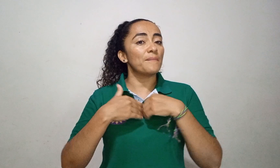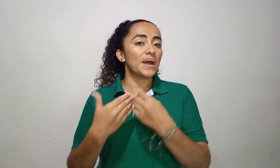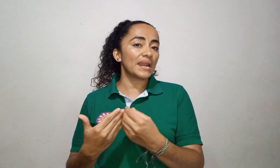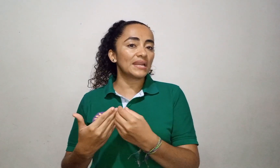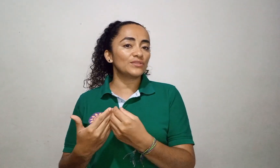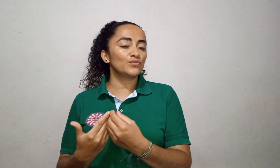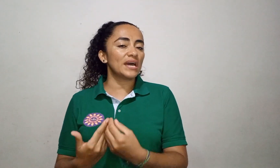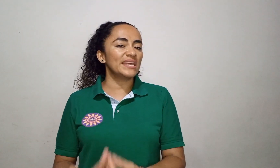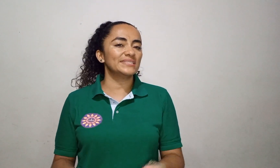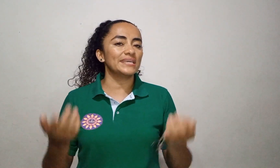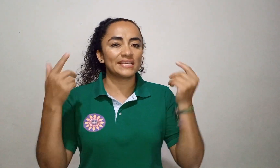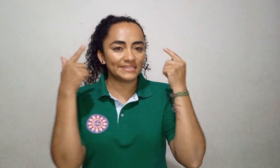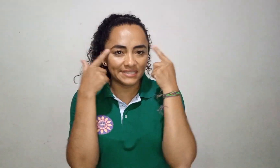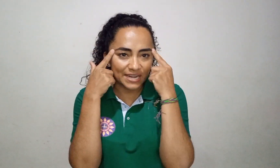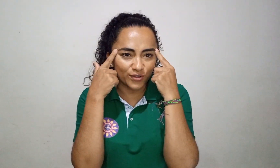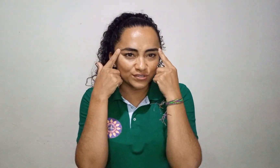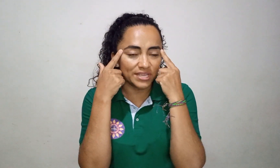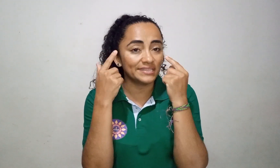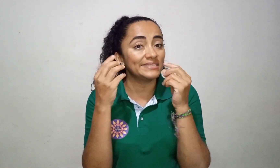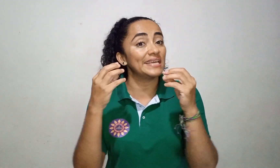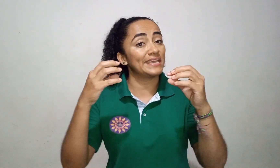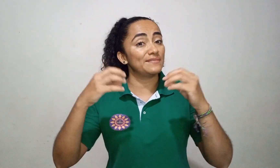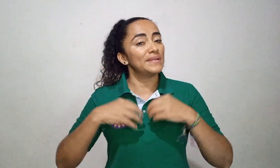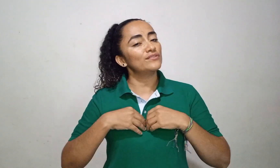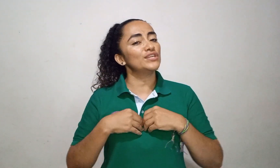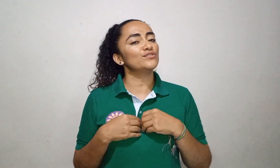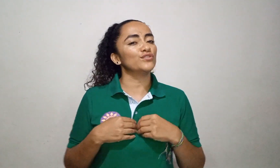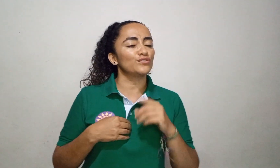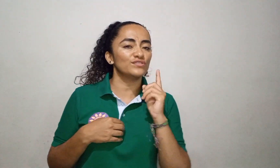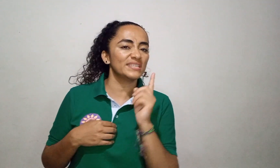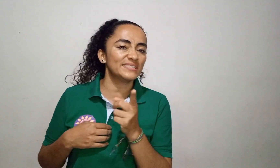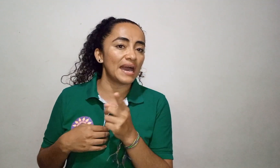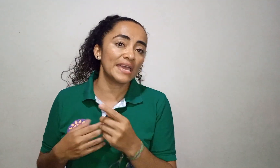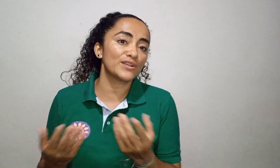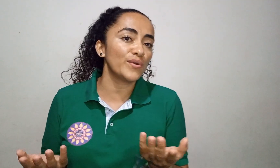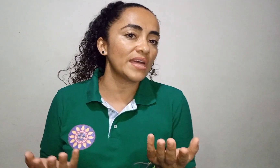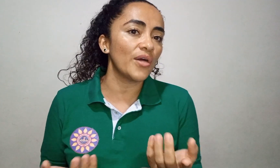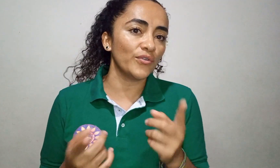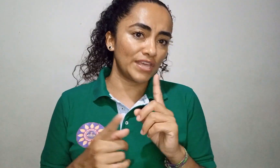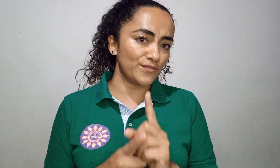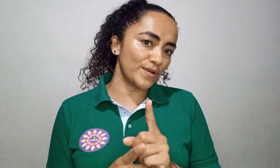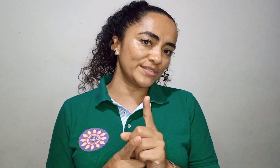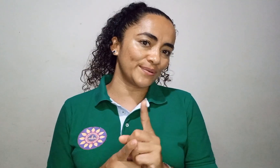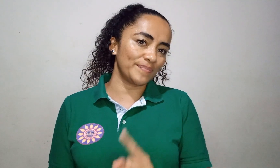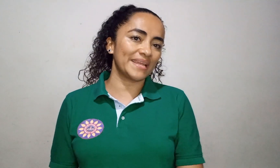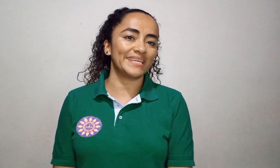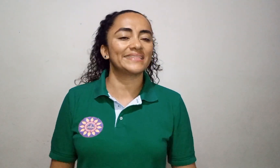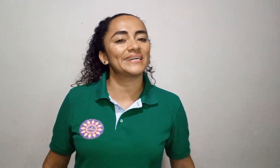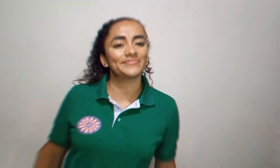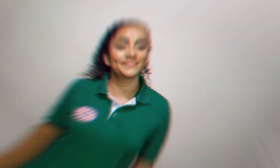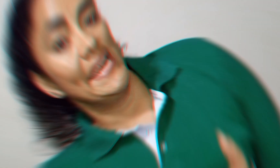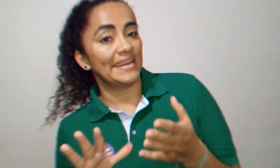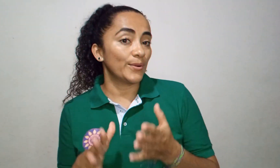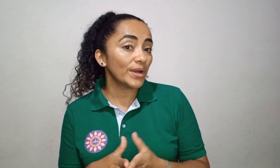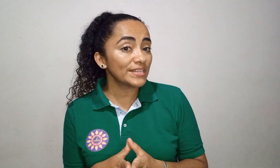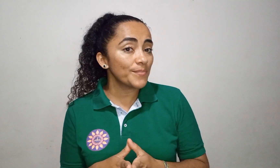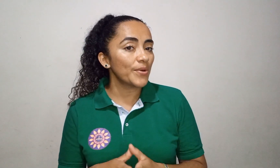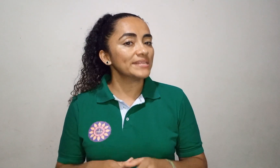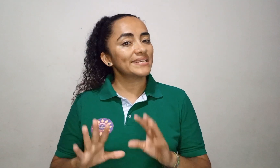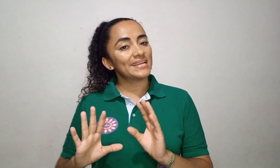amar la naturaleza y a ser conscientes de que en manos de nosotros está el cuidado de nuestro planeta. Recuerden pues que el